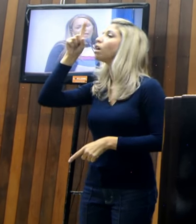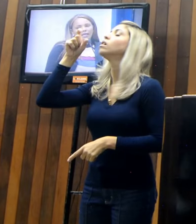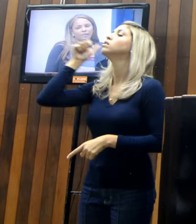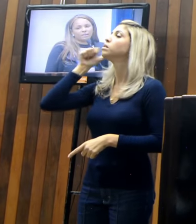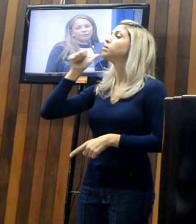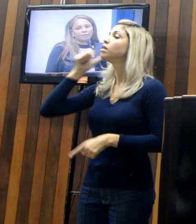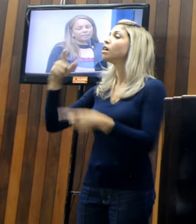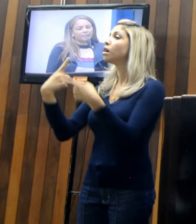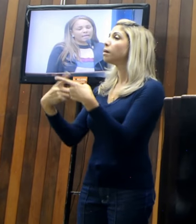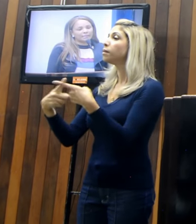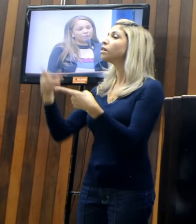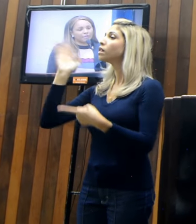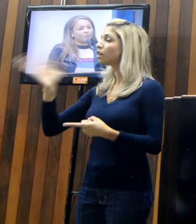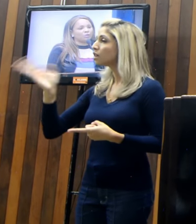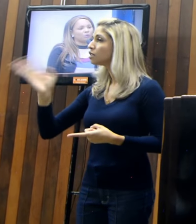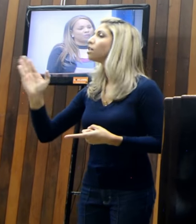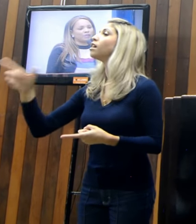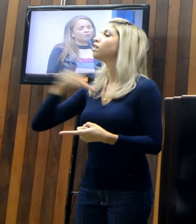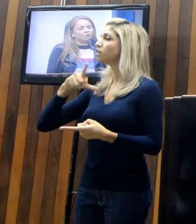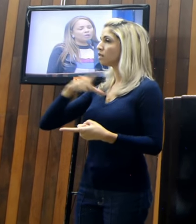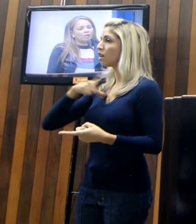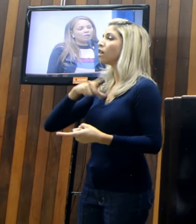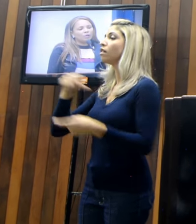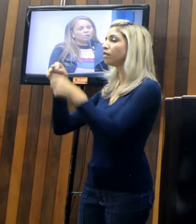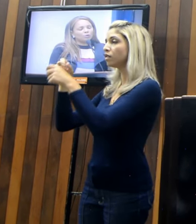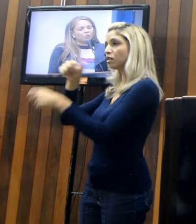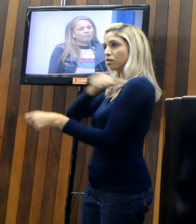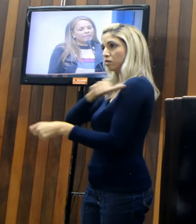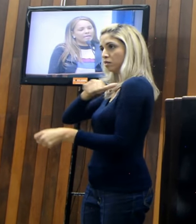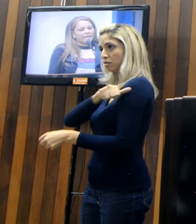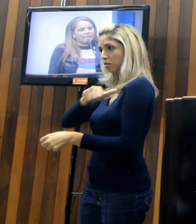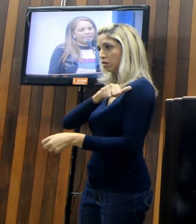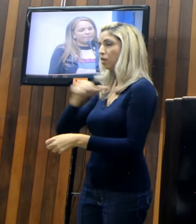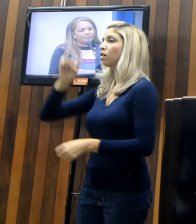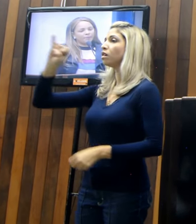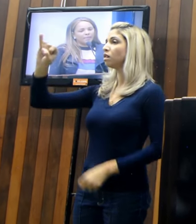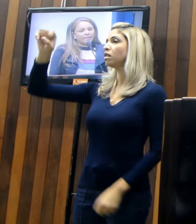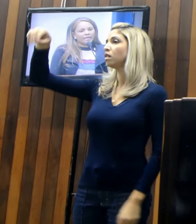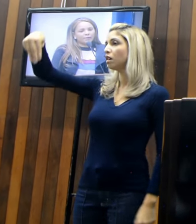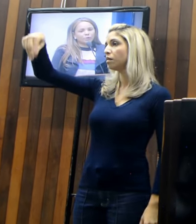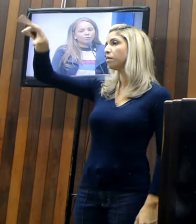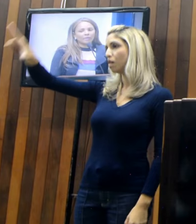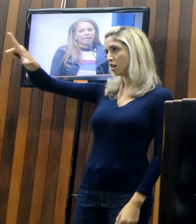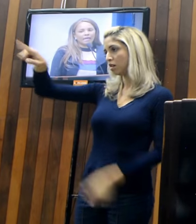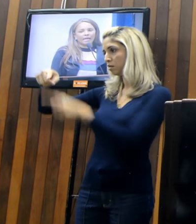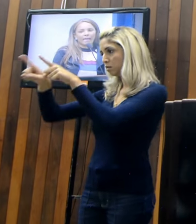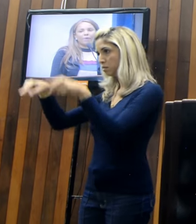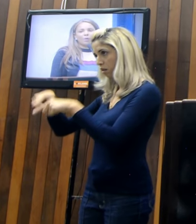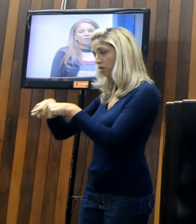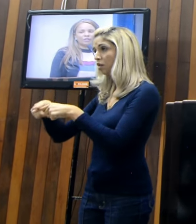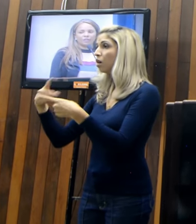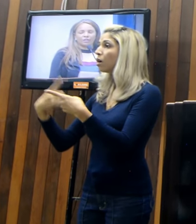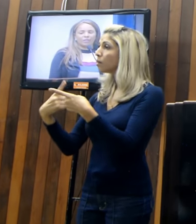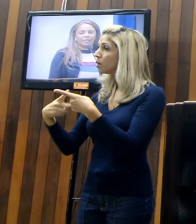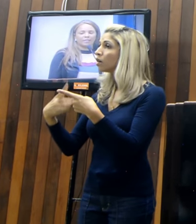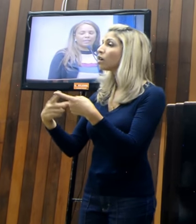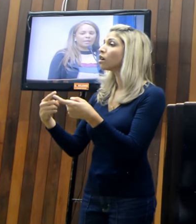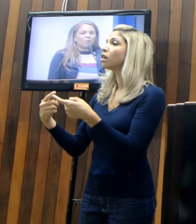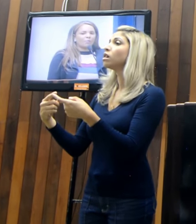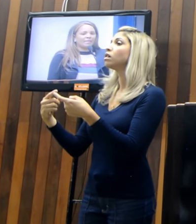já foi implantada no estado do Rio, no IML, né, tudo que é bom a gente